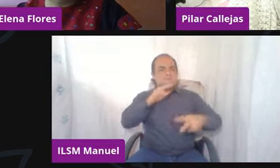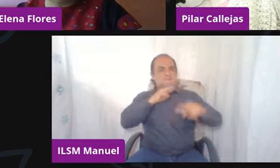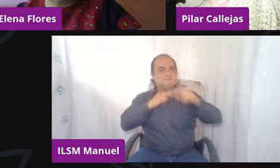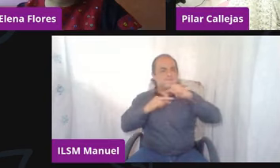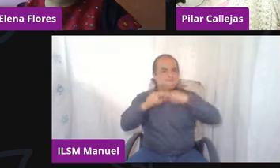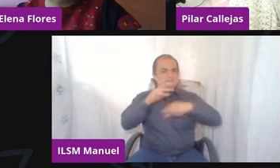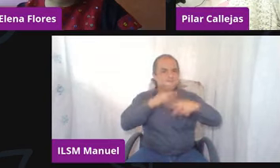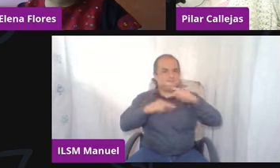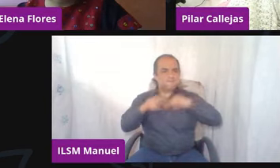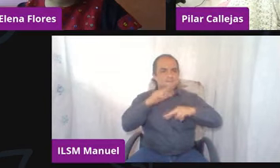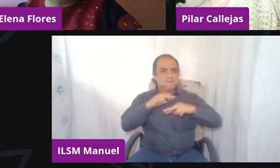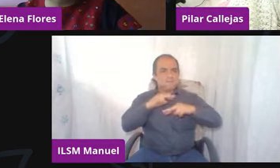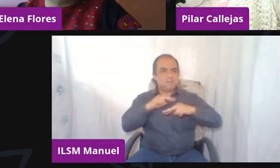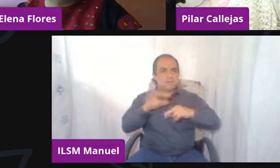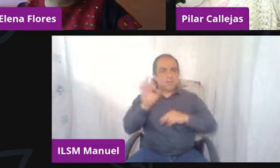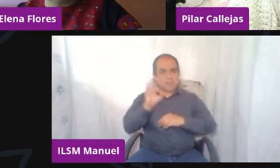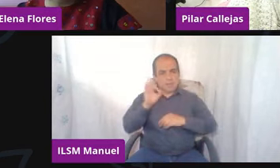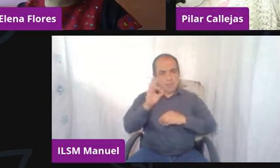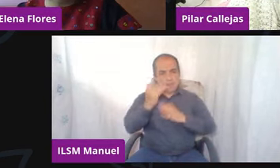sean menos